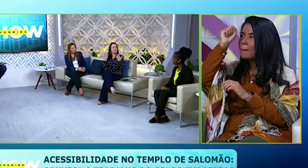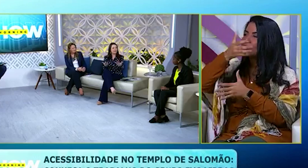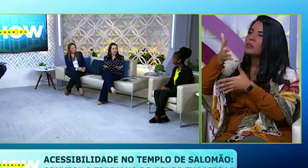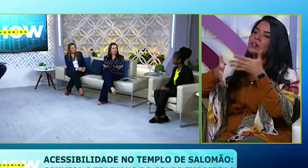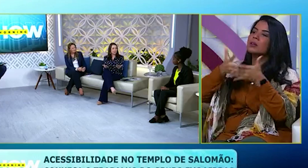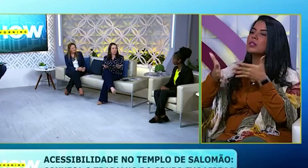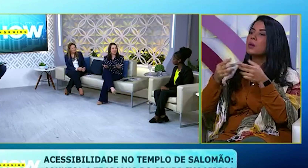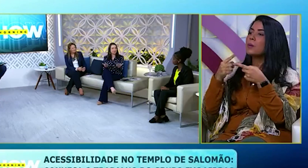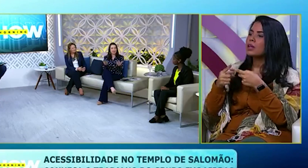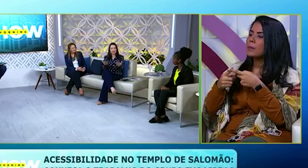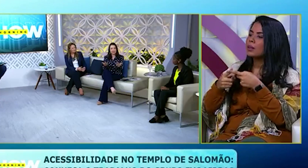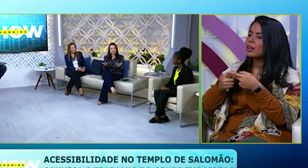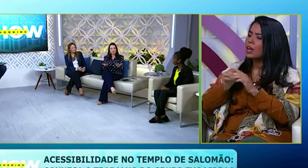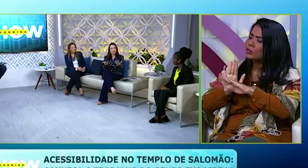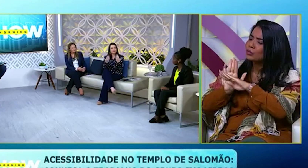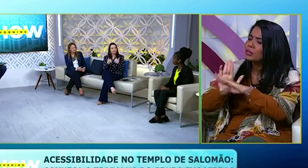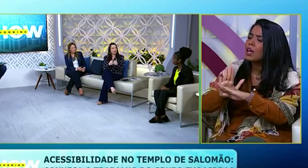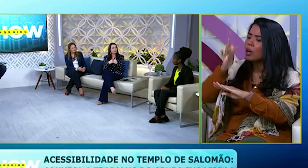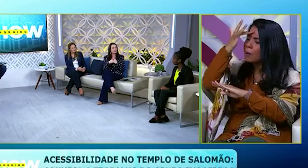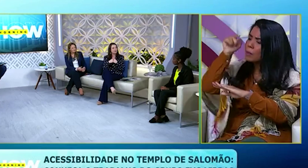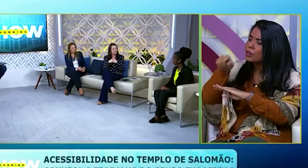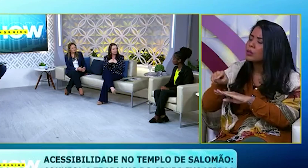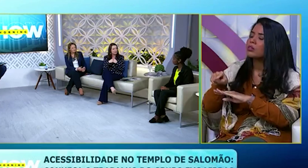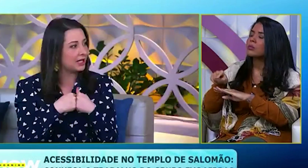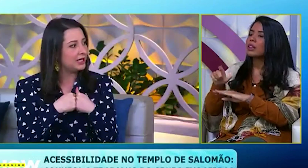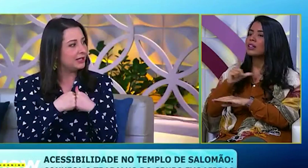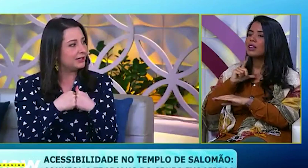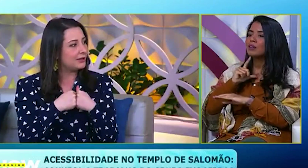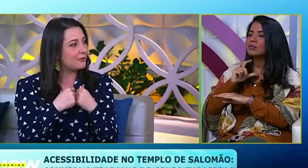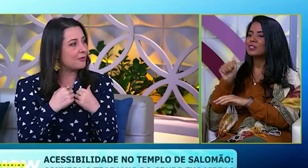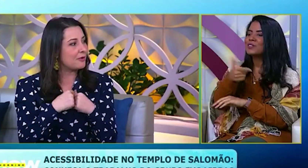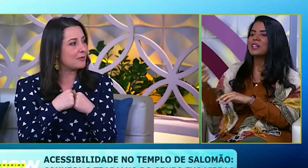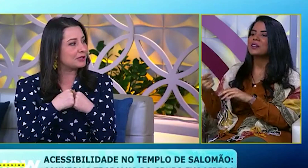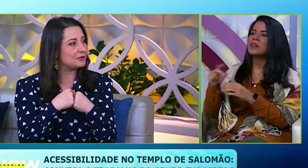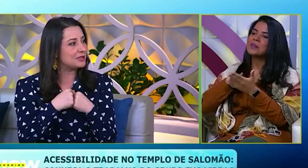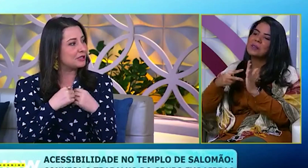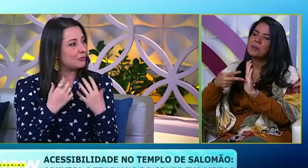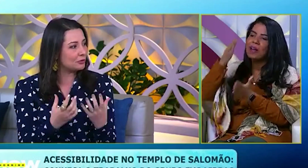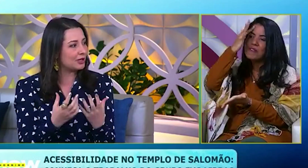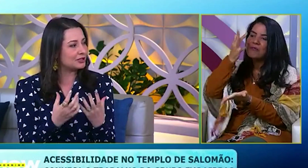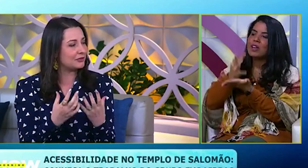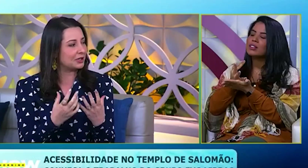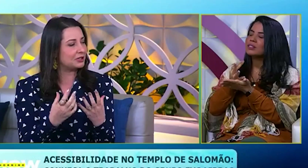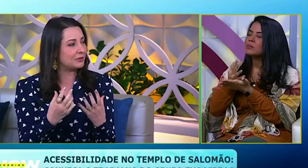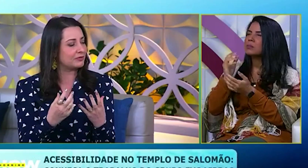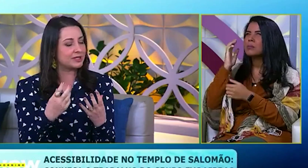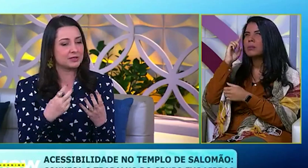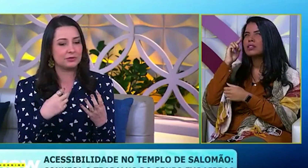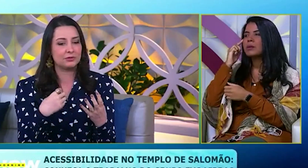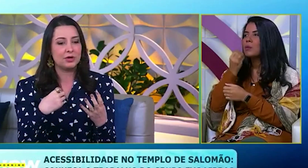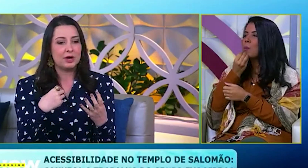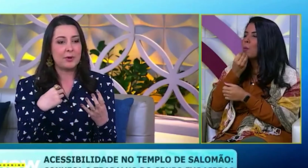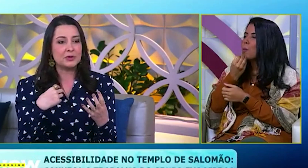oferecer algo para alguém, para que essa pessoa venha ter algo que elas não têm. Então, eu imagino que seja muito gratificante para